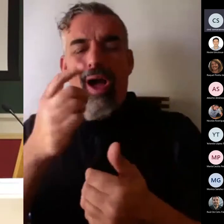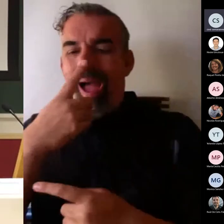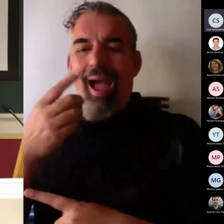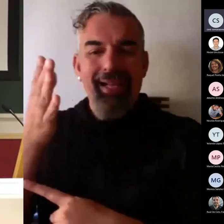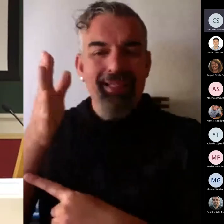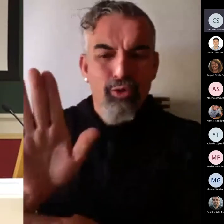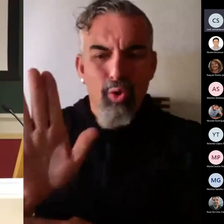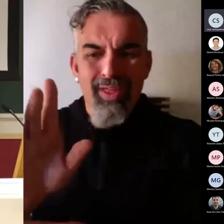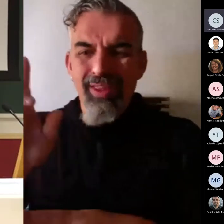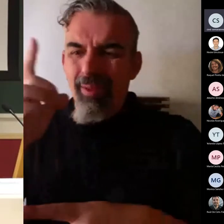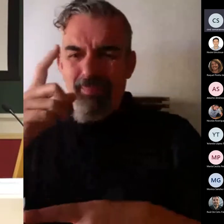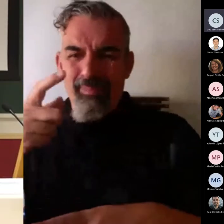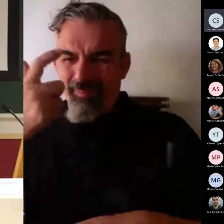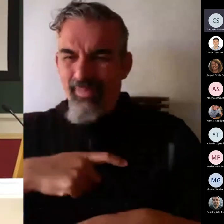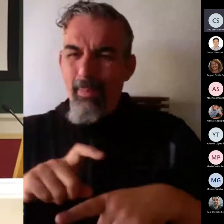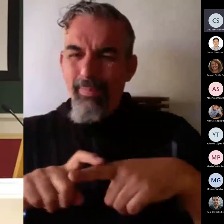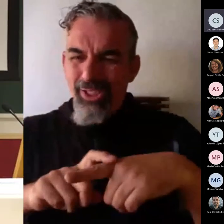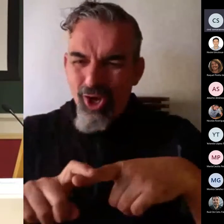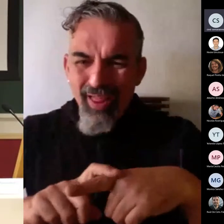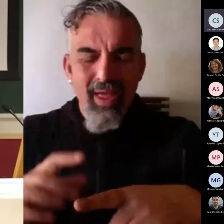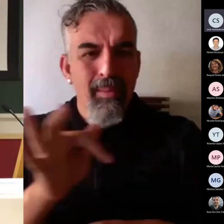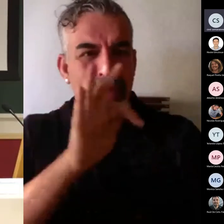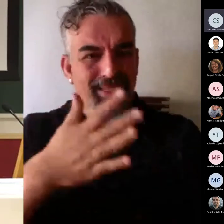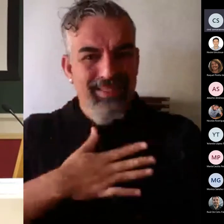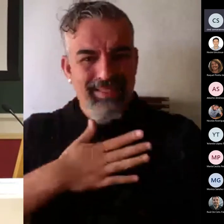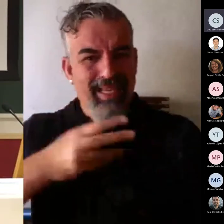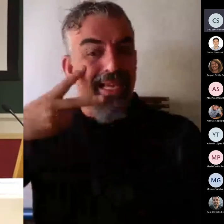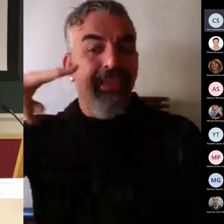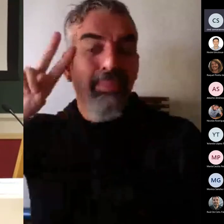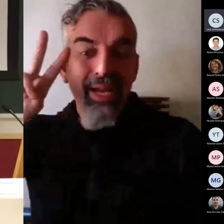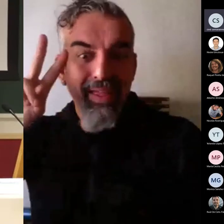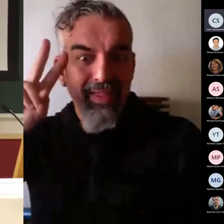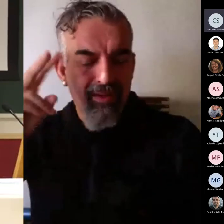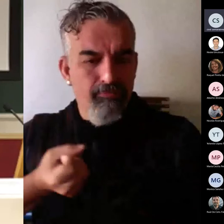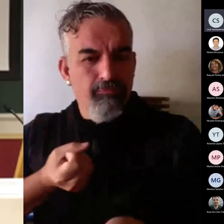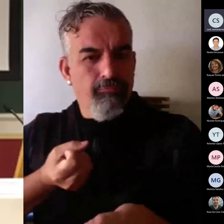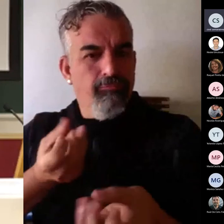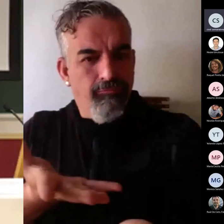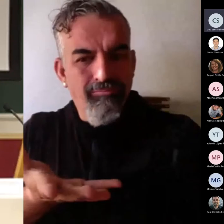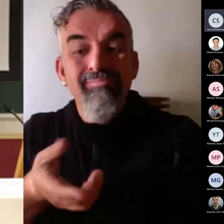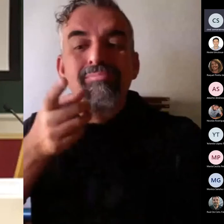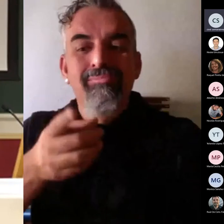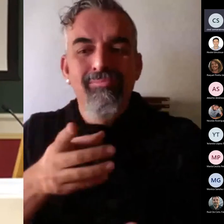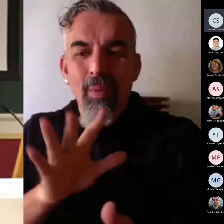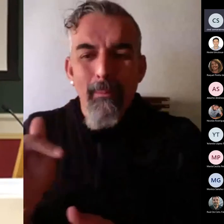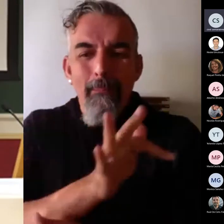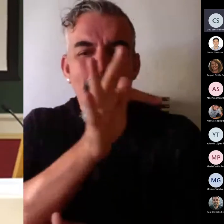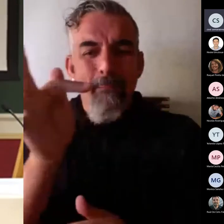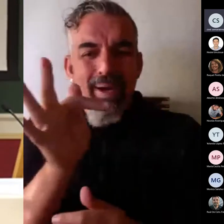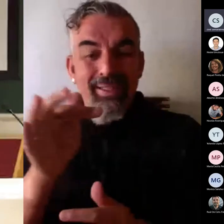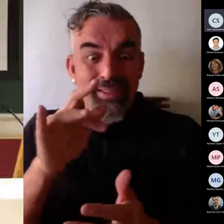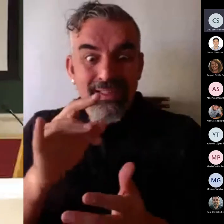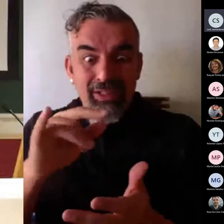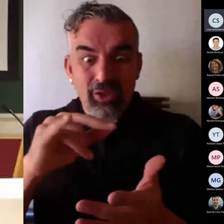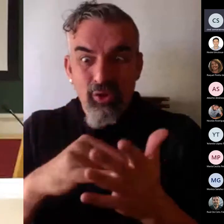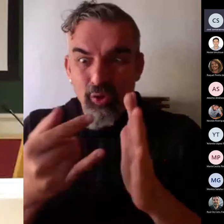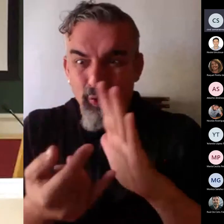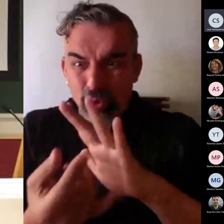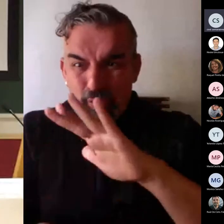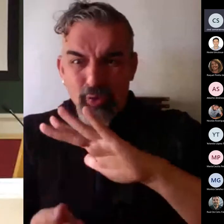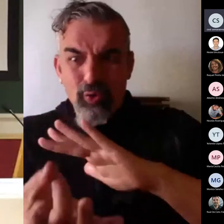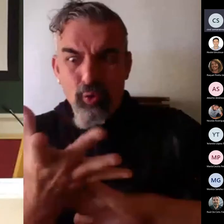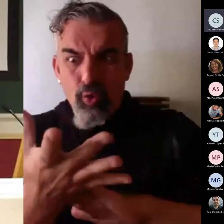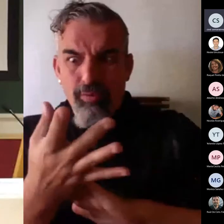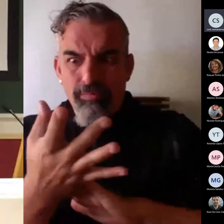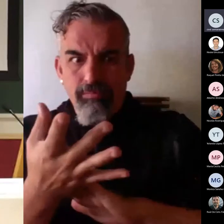experiencias. Todo eso implicado en la resolución de una situación, en caso de una